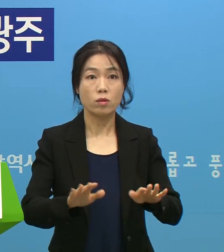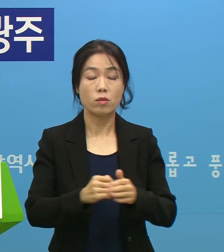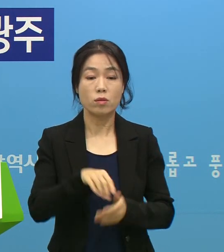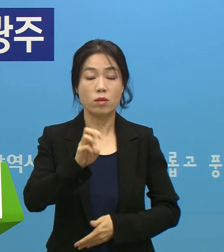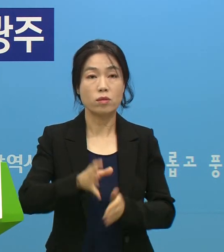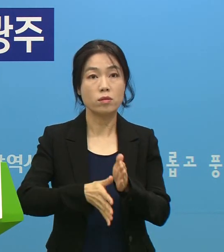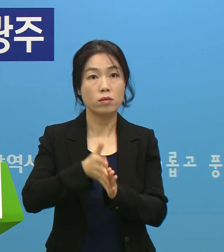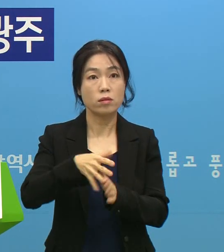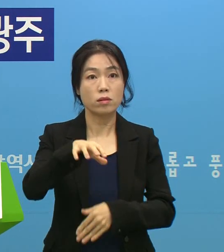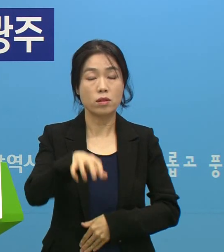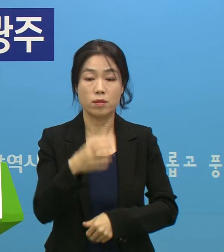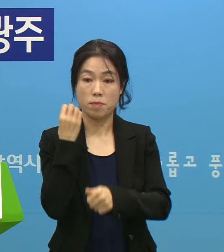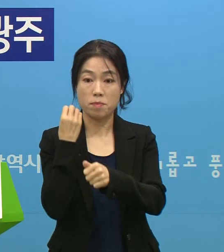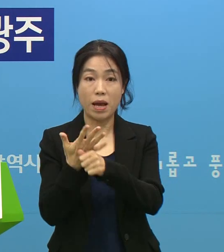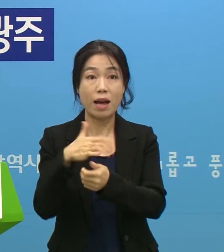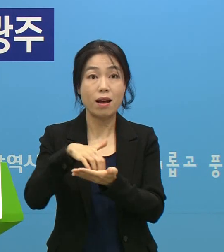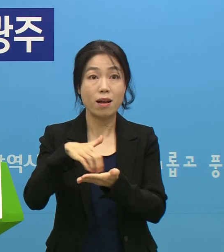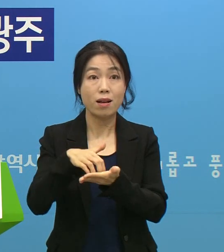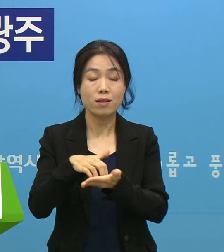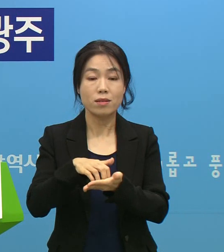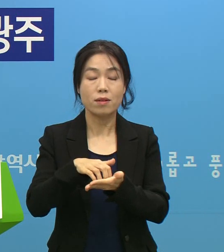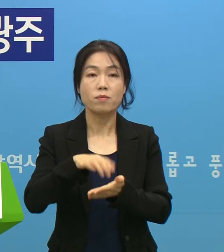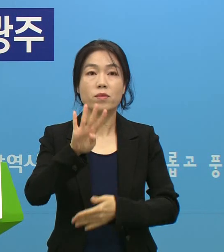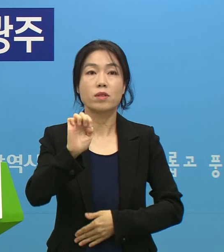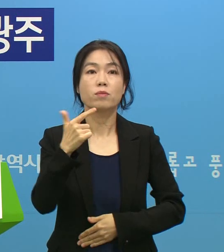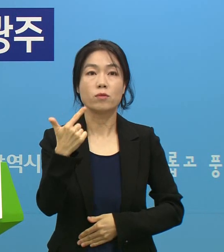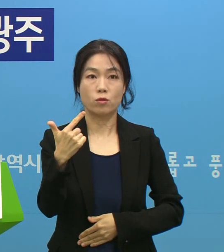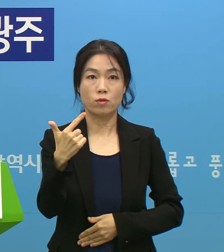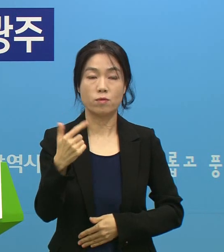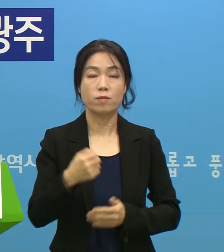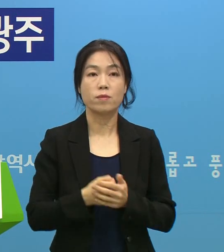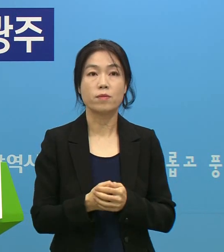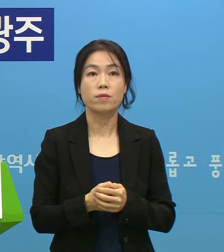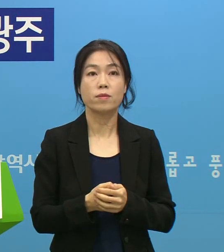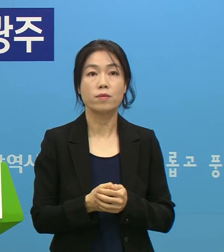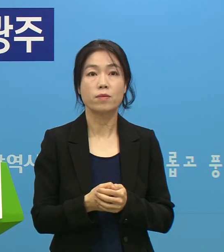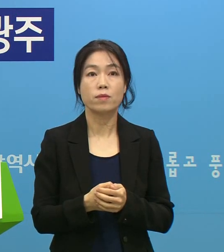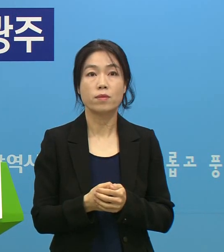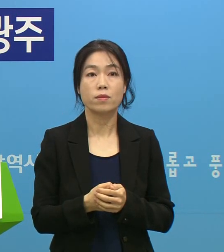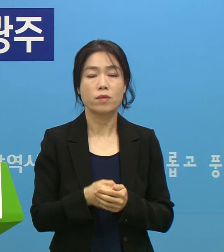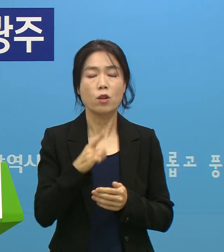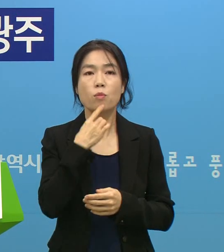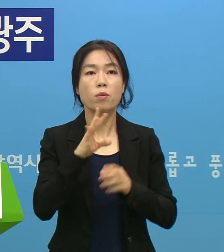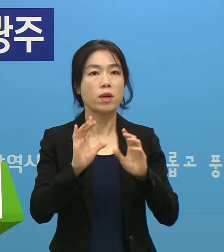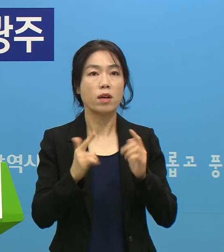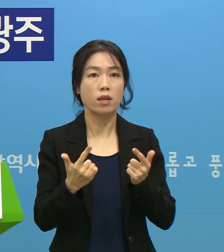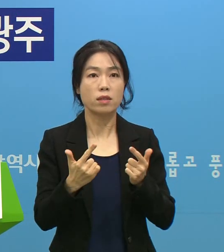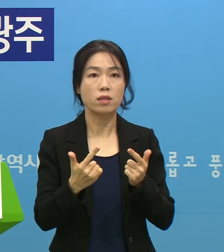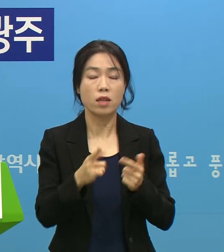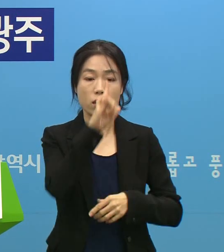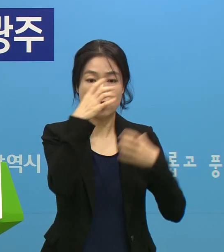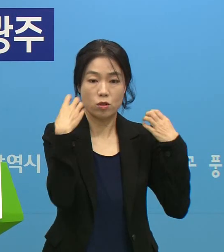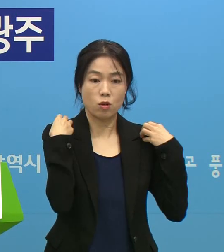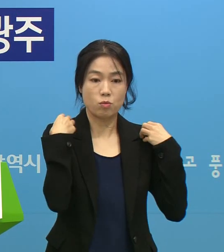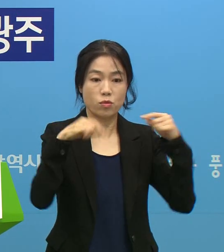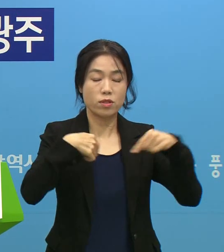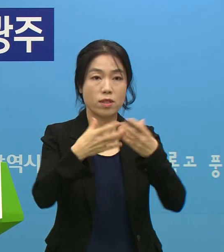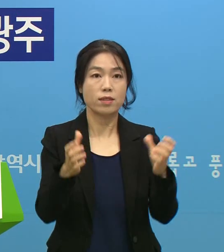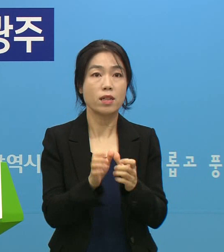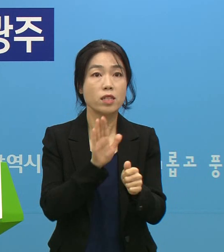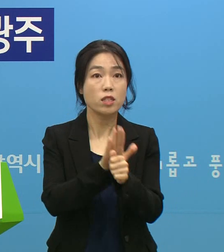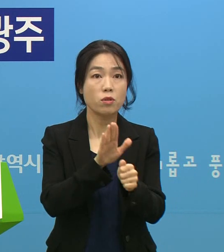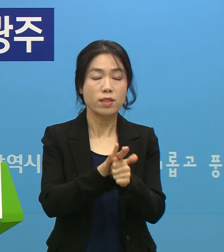우리시에서 고발한 건수는 총 46건입니다. 이뿐만 아니라 정부 또는 지자체가